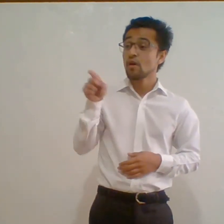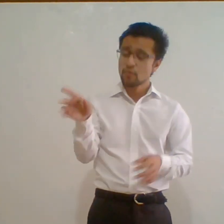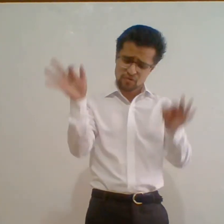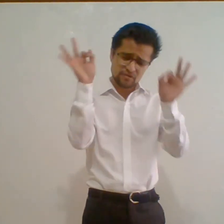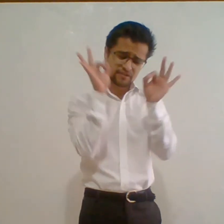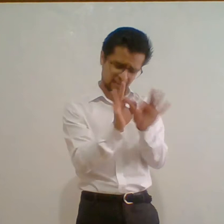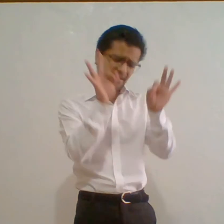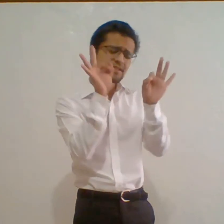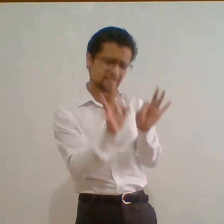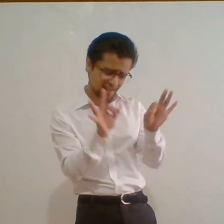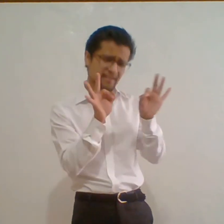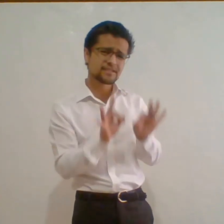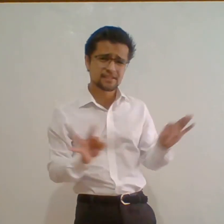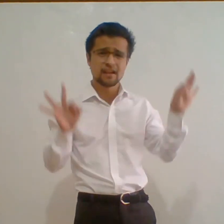Muy necesario